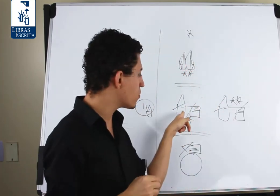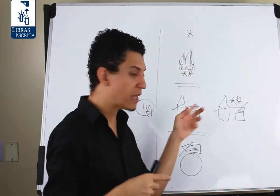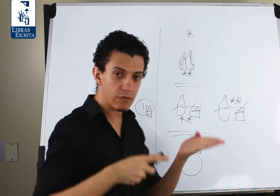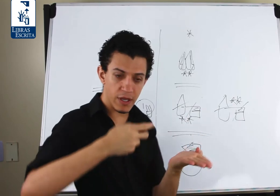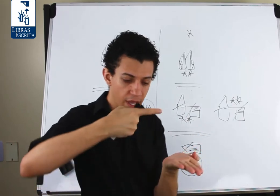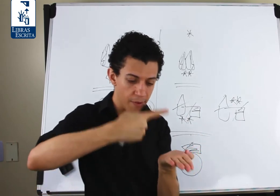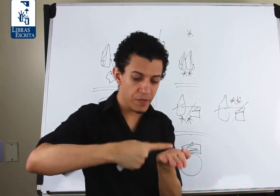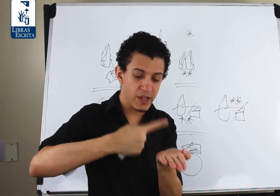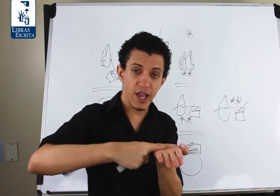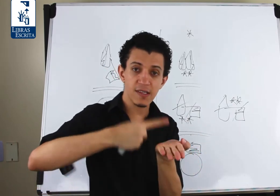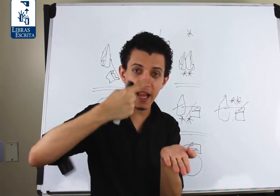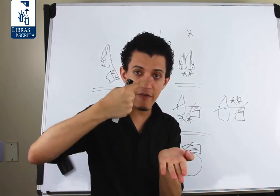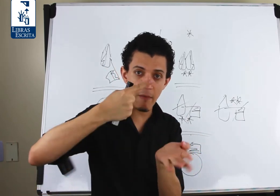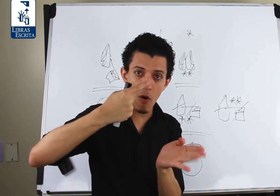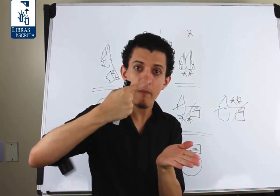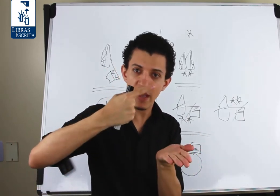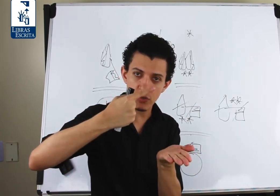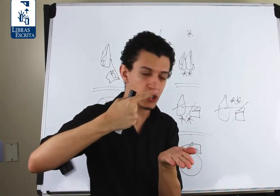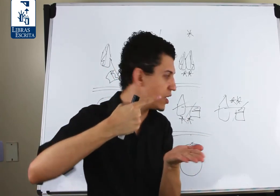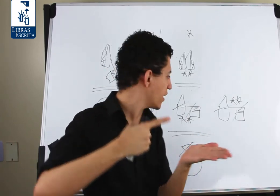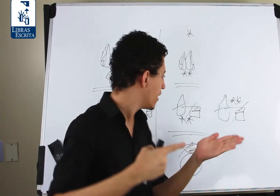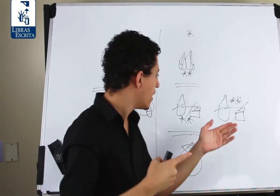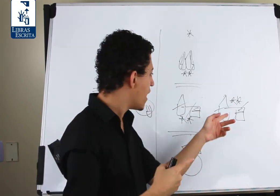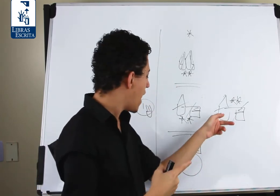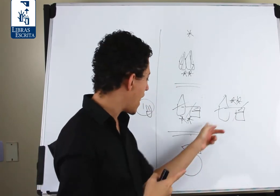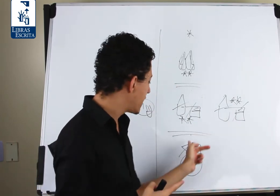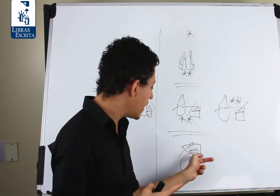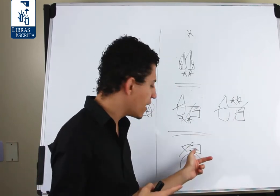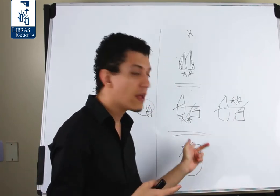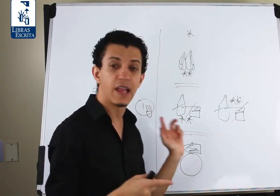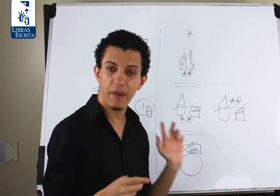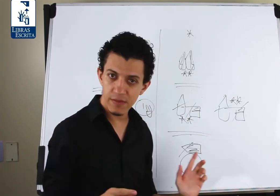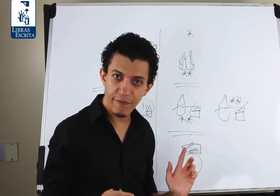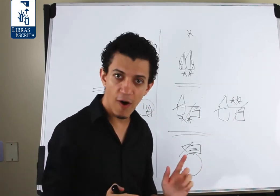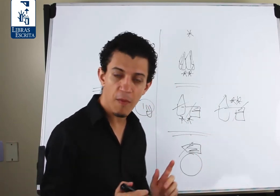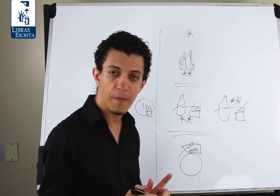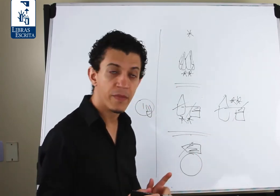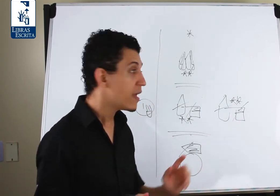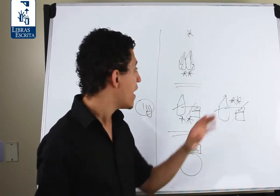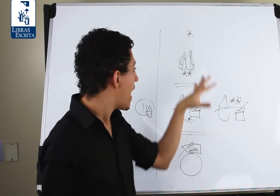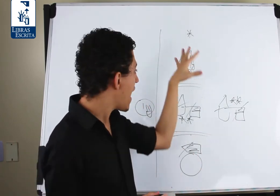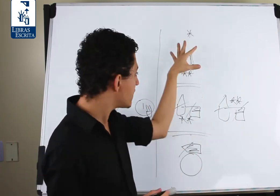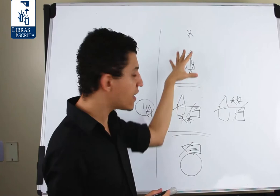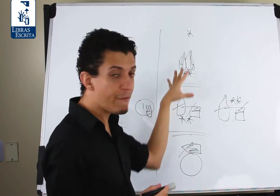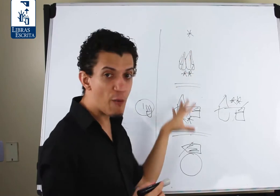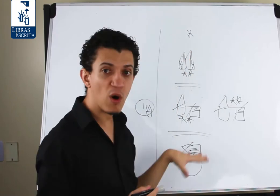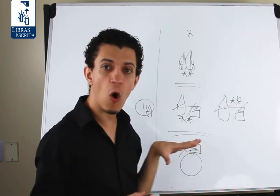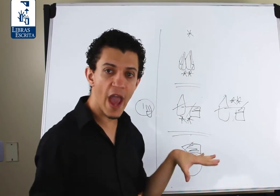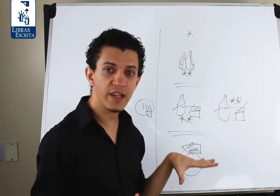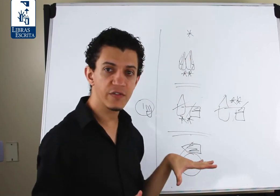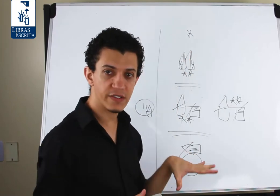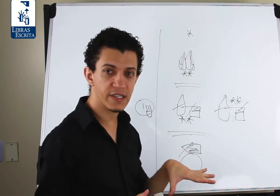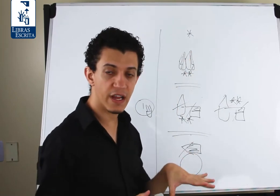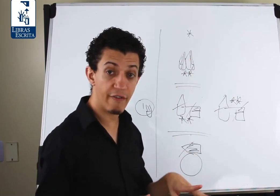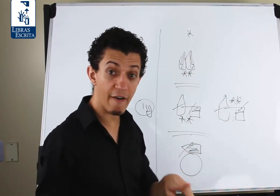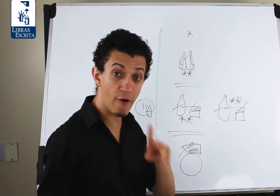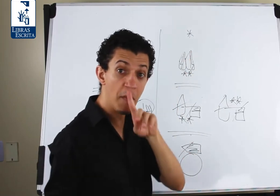contato aqui, já escreve a mão bem juntinha. Aqui, da mesma forma. Essa é a forma correta de você escrever. A forma